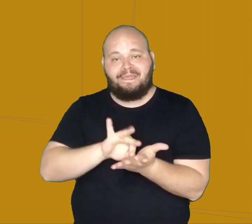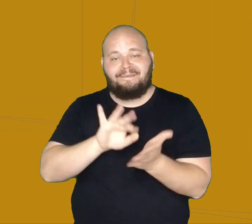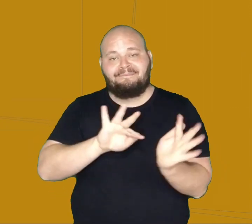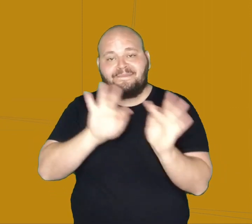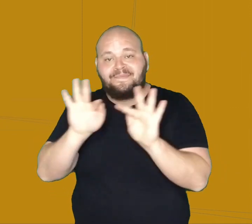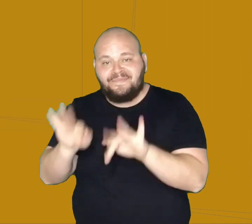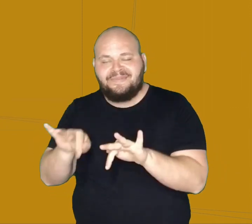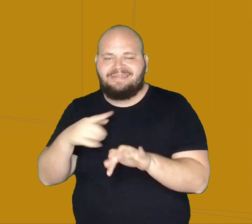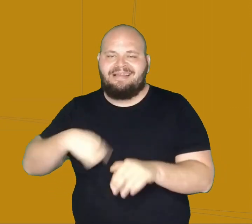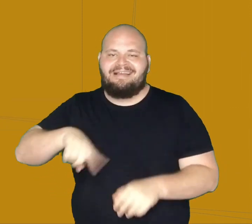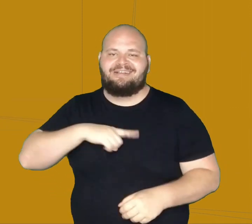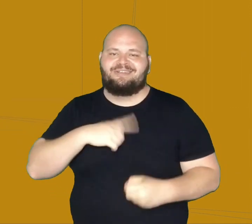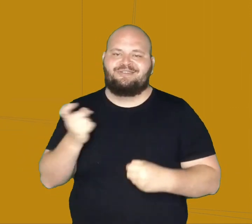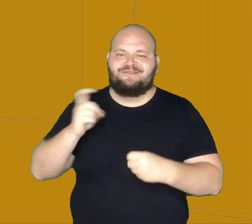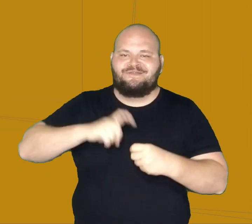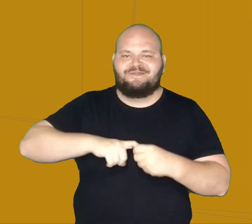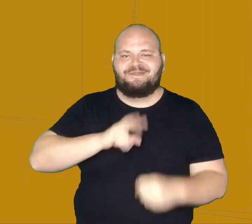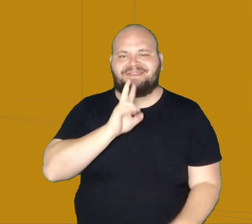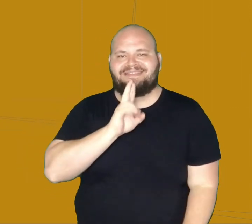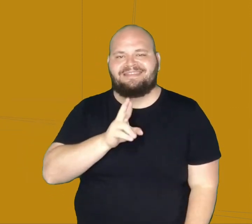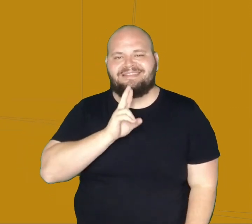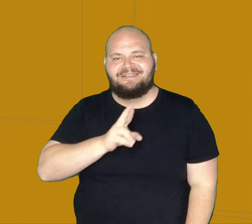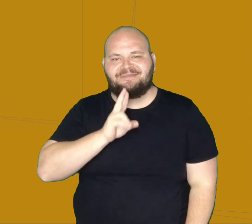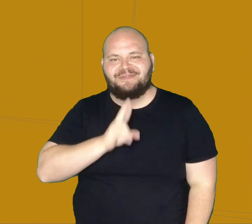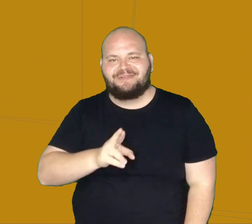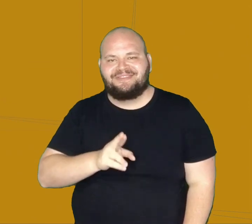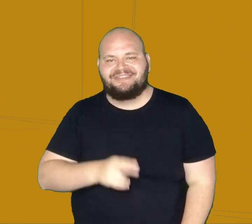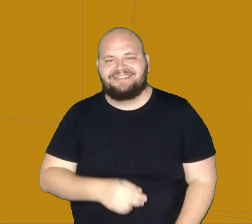avulsos, voltaremos para responder suas perguntas.